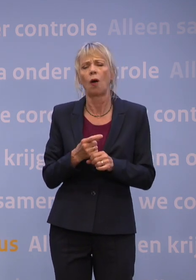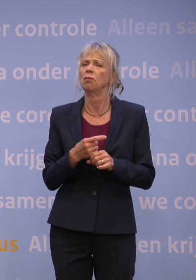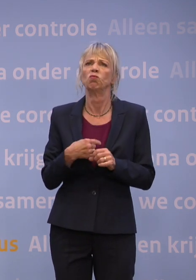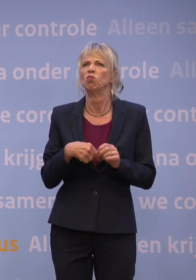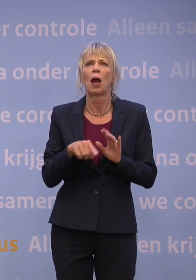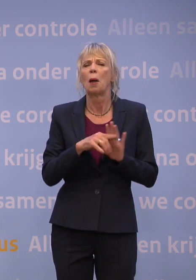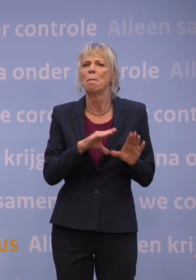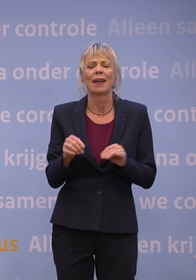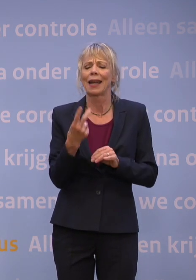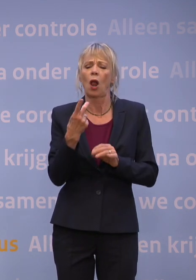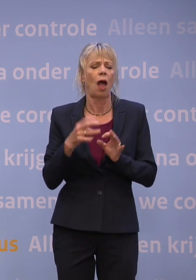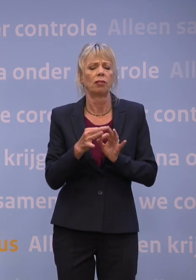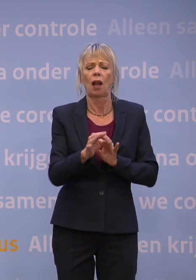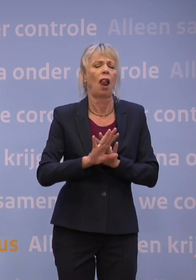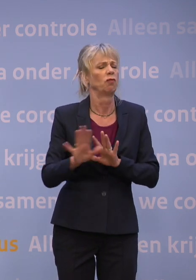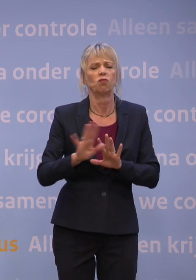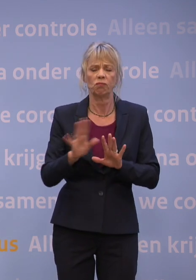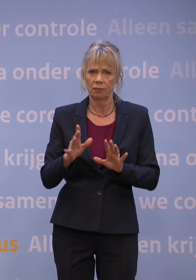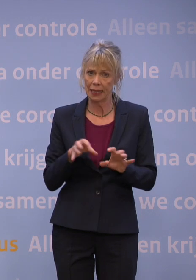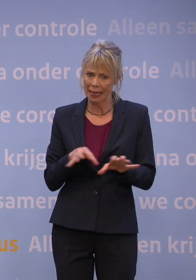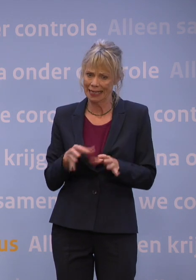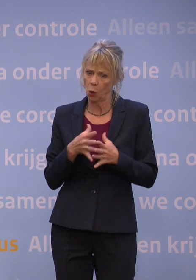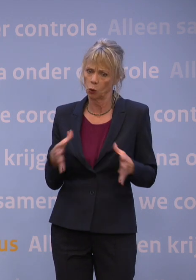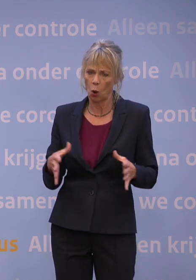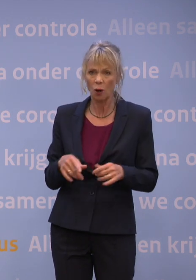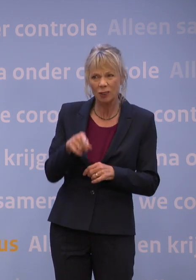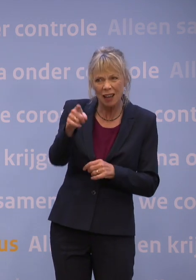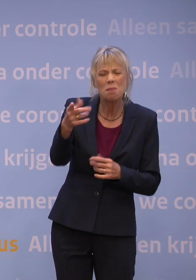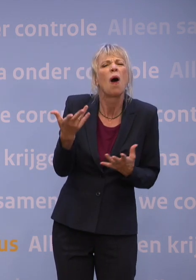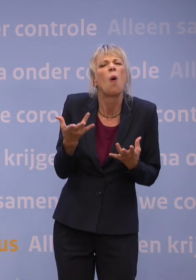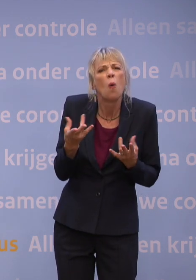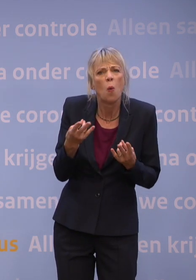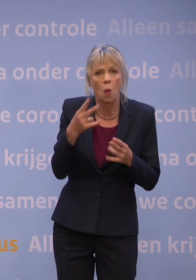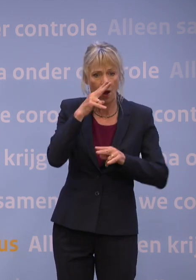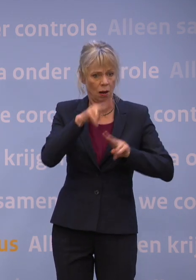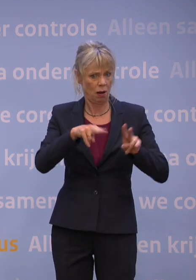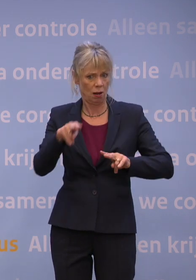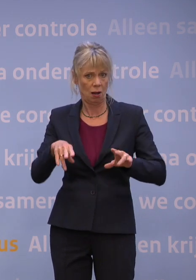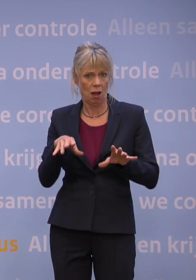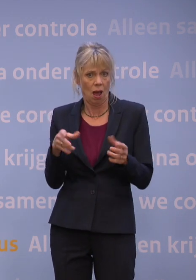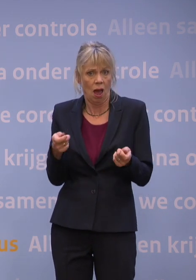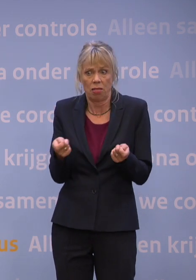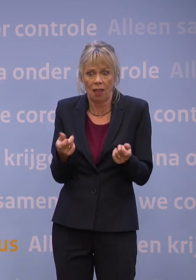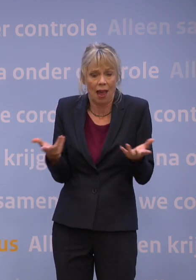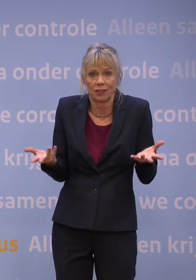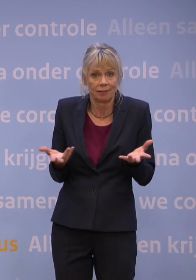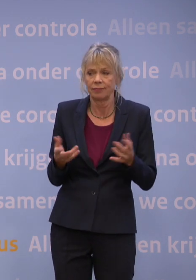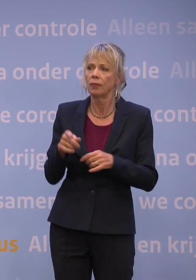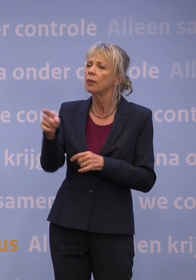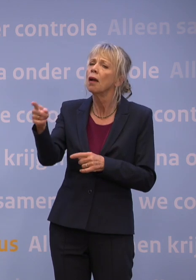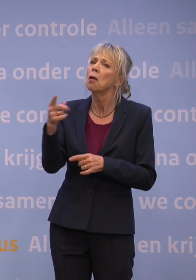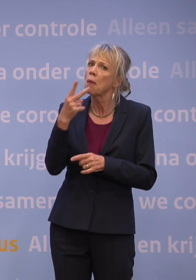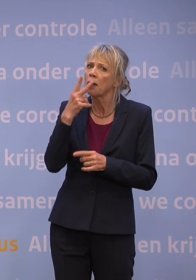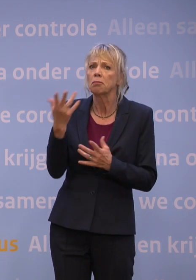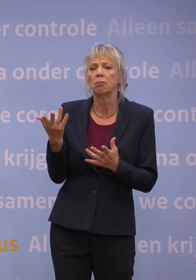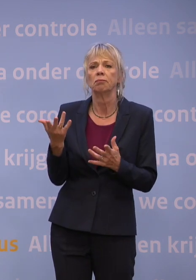handhaven? Want je ziet het overal. Je ziet iedereen te dicht op elkaar staan. Ik moet heel eerlijk zeggen, behalve de journalisten als ik bij de formatie wegloop, die staan